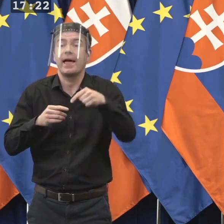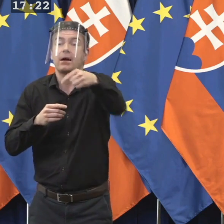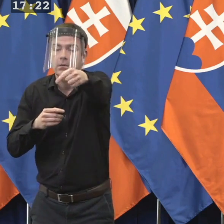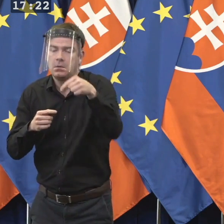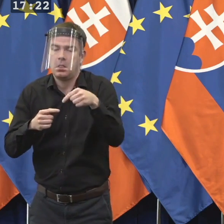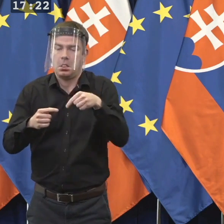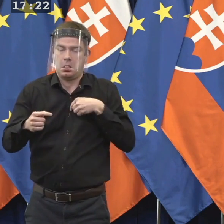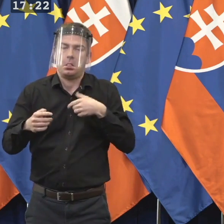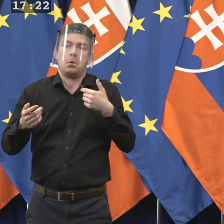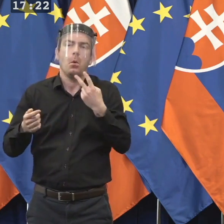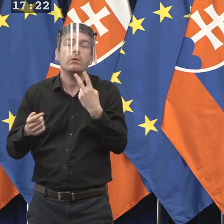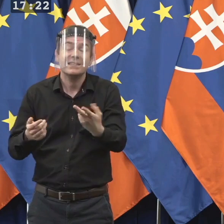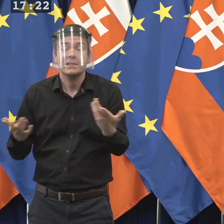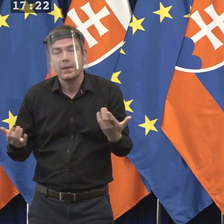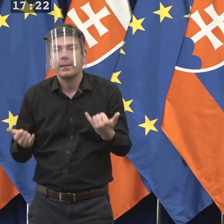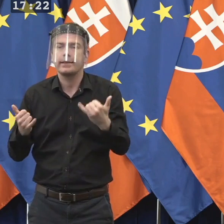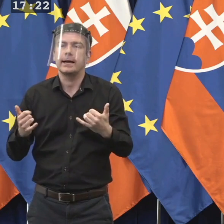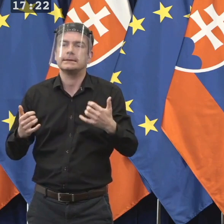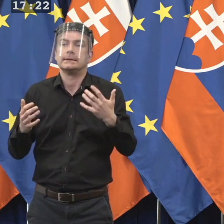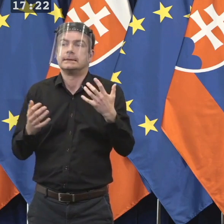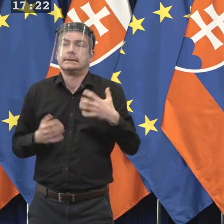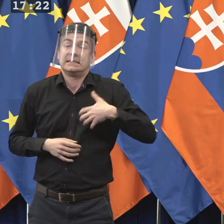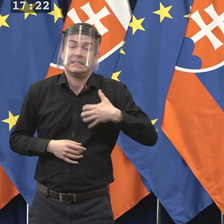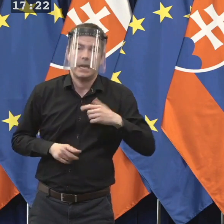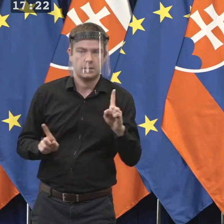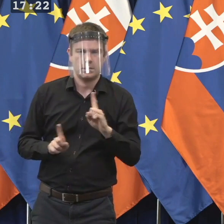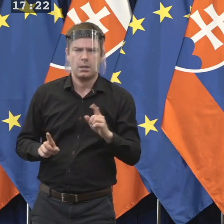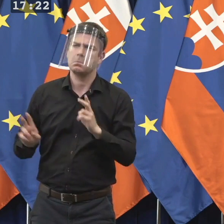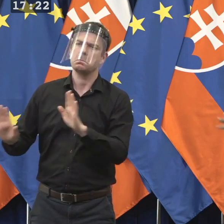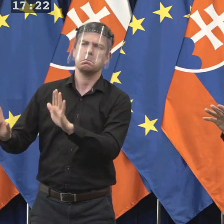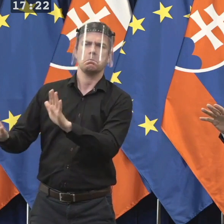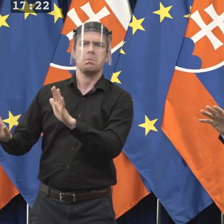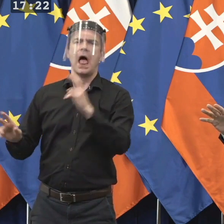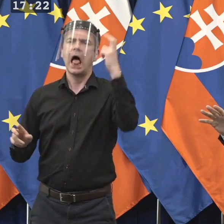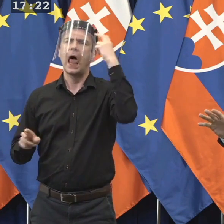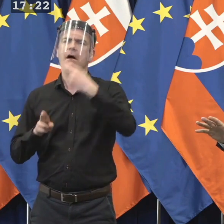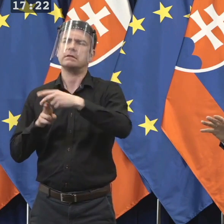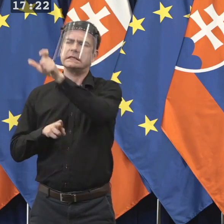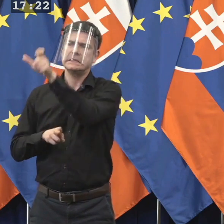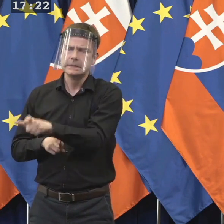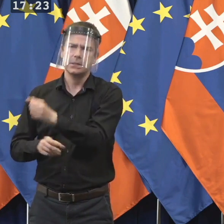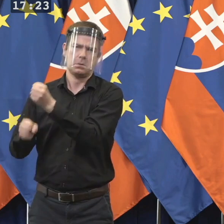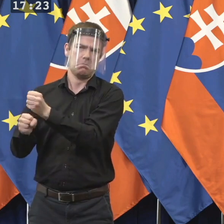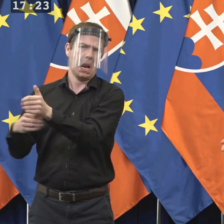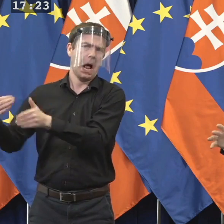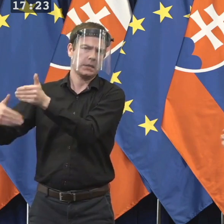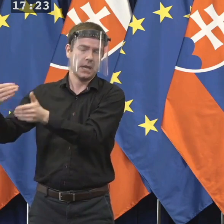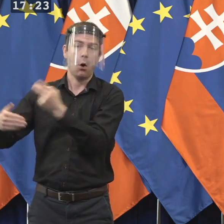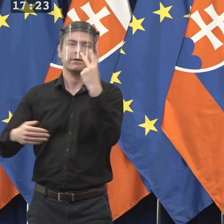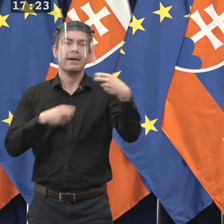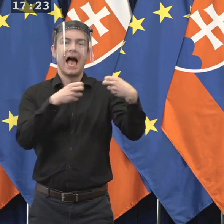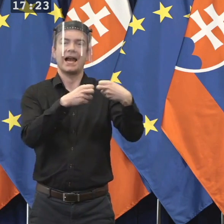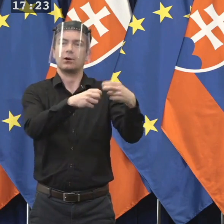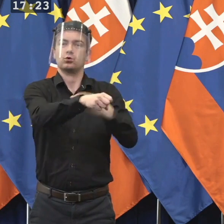by som povedal, stresovať, nechať v kľude hlavného hygienika pracovať. A ja pevne verím, že keď sa Rakúsku bude dariť tak, jak sa darí, tak možno v